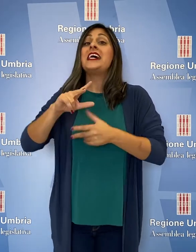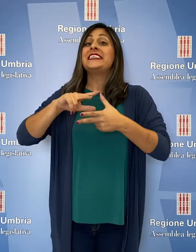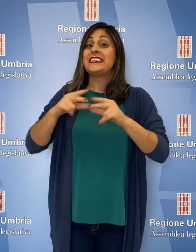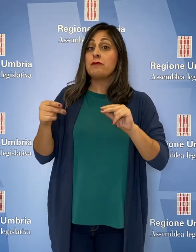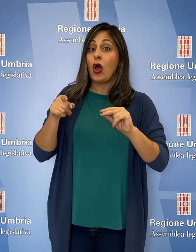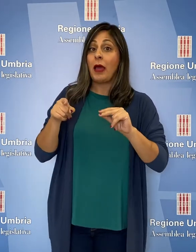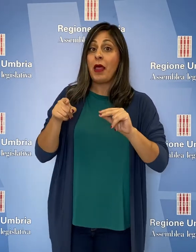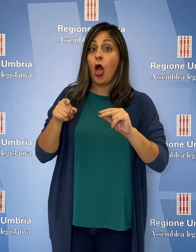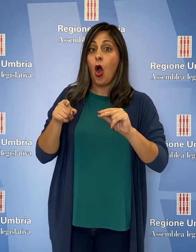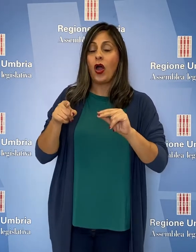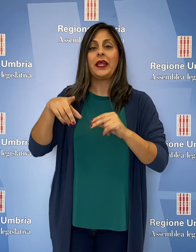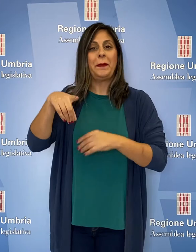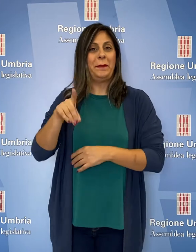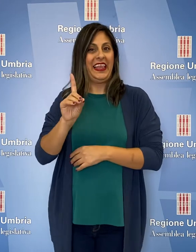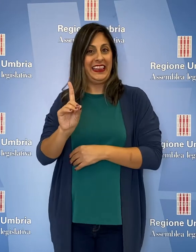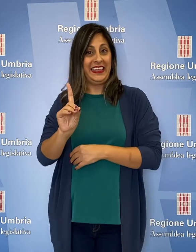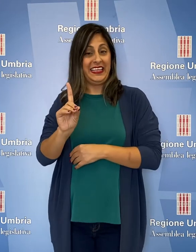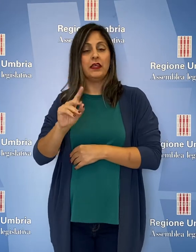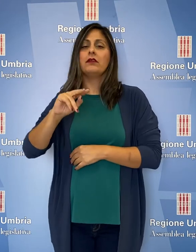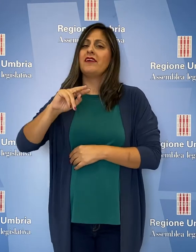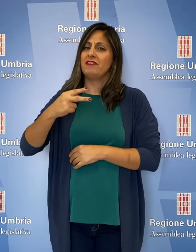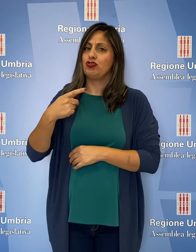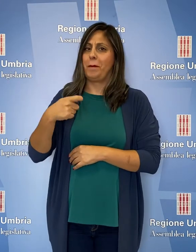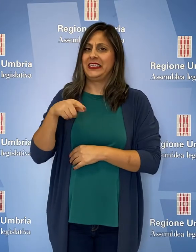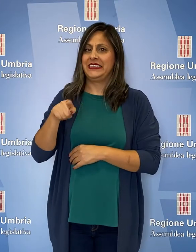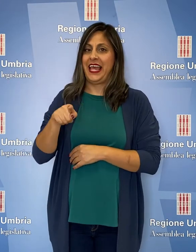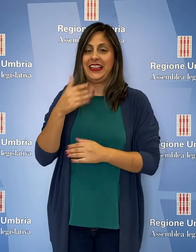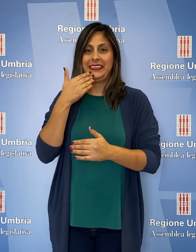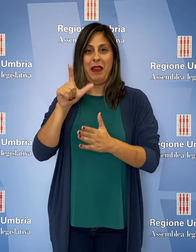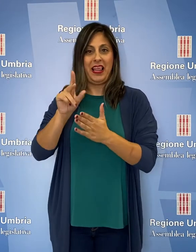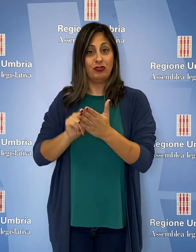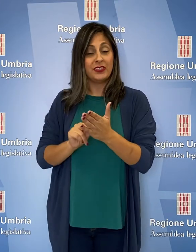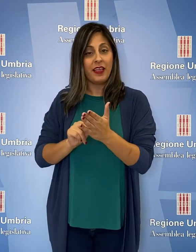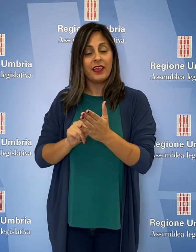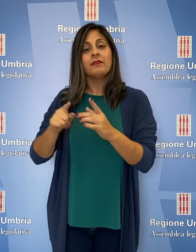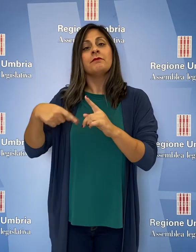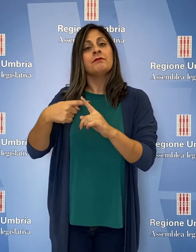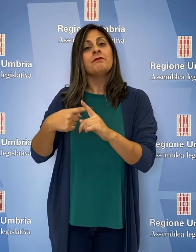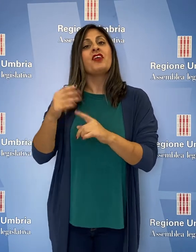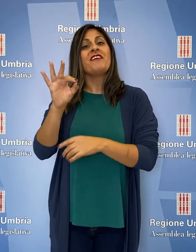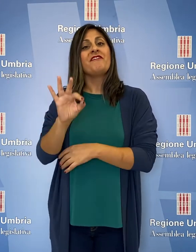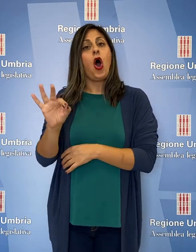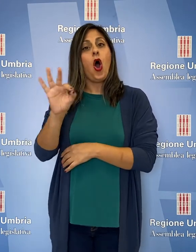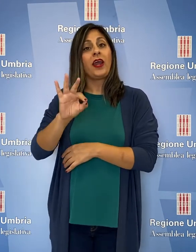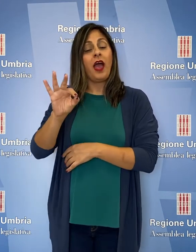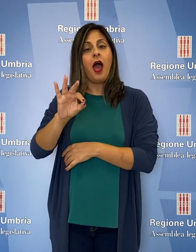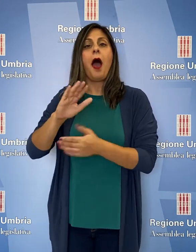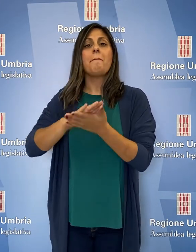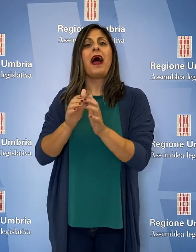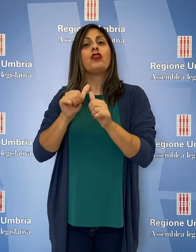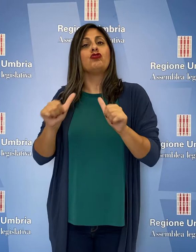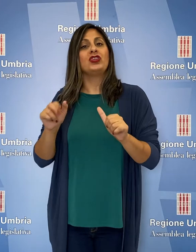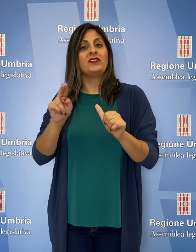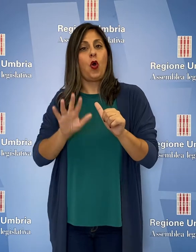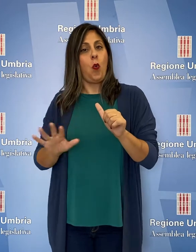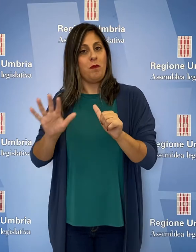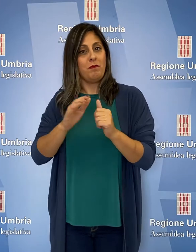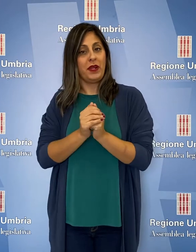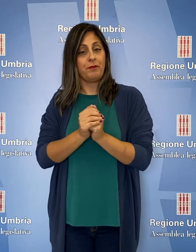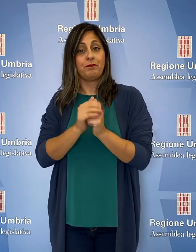Simona Meloni del Partito Democratico, Vicepresidente dell'Assemblea legislativa e Andrea Fora del Patto Civico per l'Umbria. La